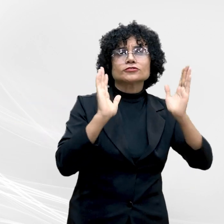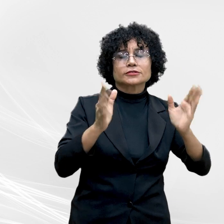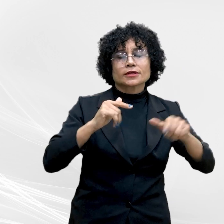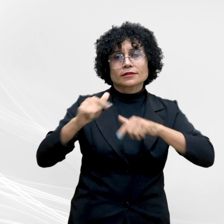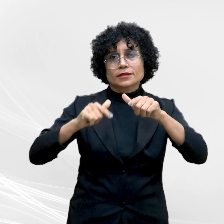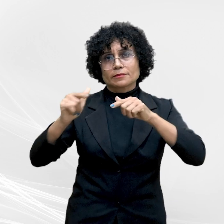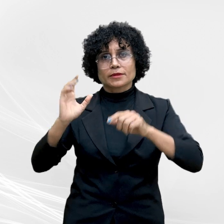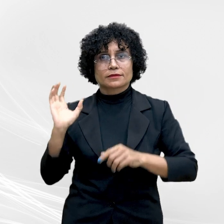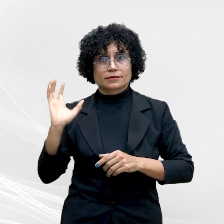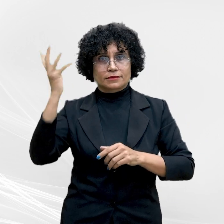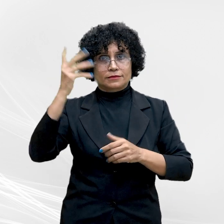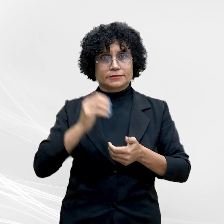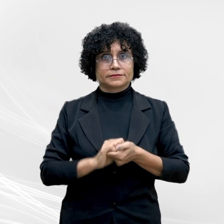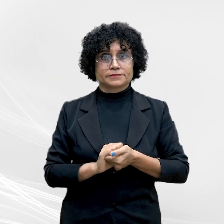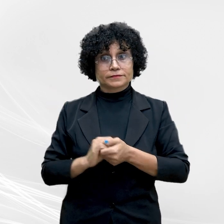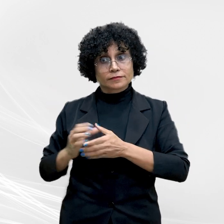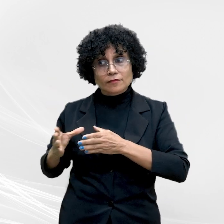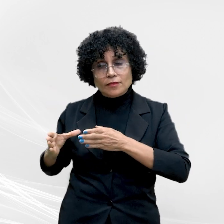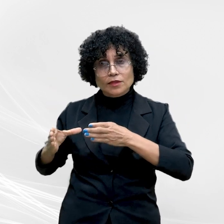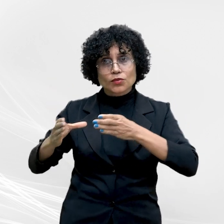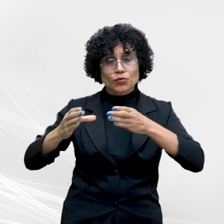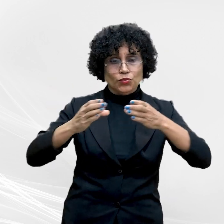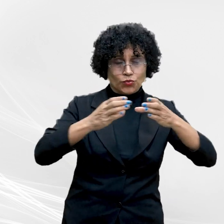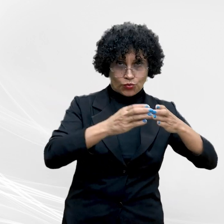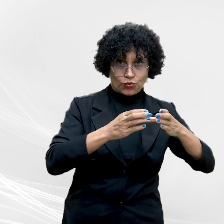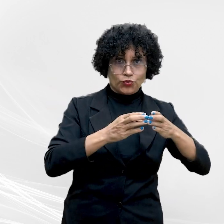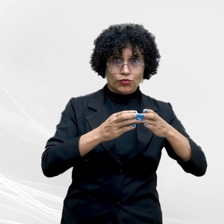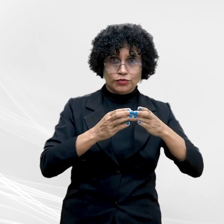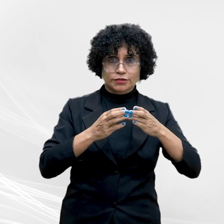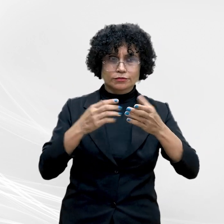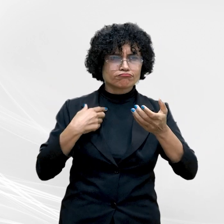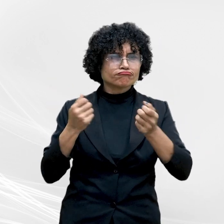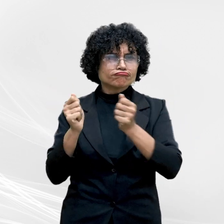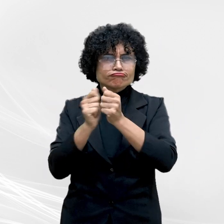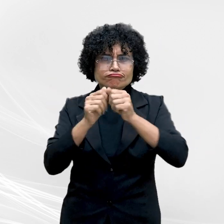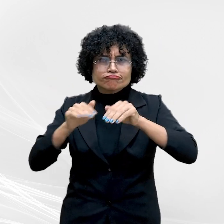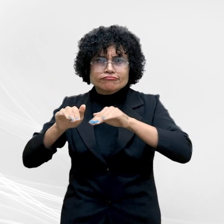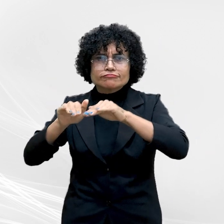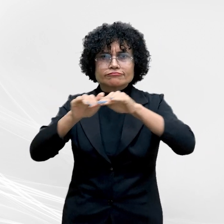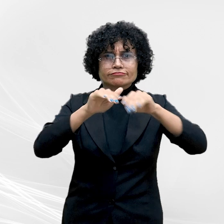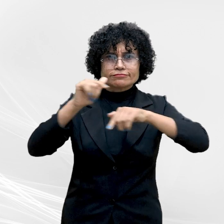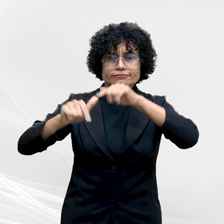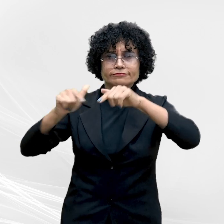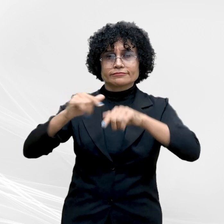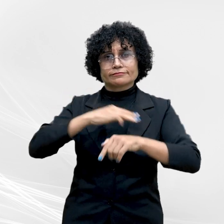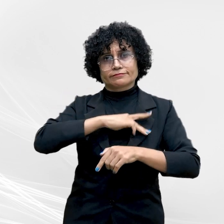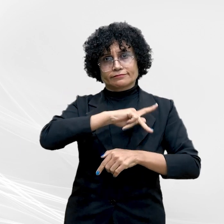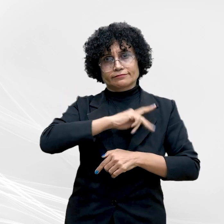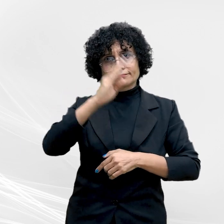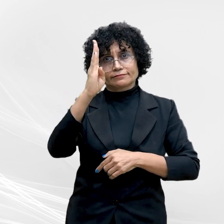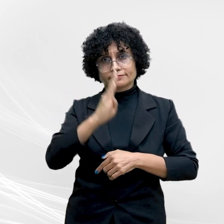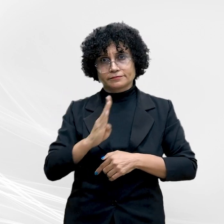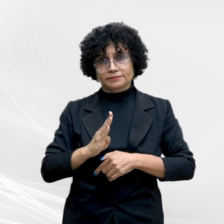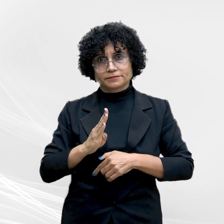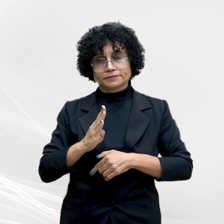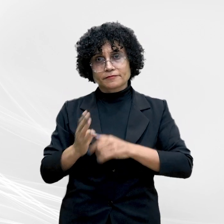A Comissão de Parametrização e Uniformização das Ações do Ministério Público Brasileiro, criada pelo